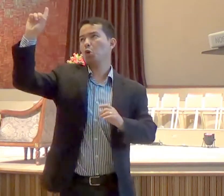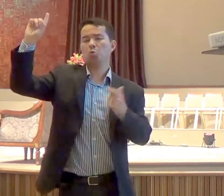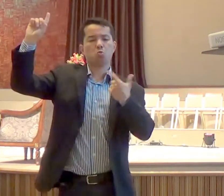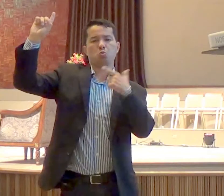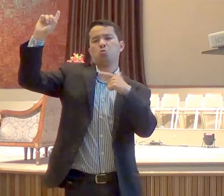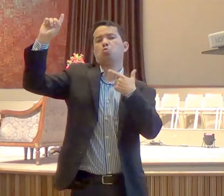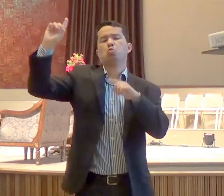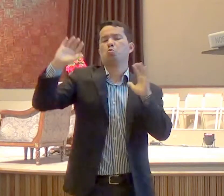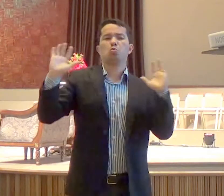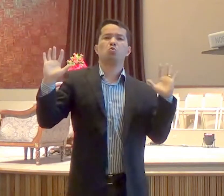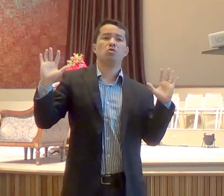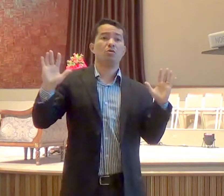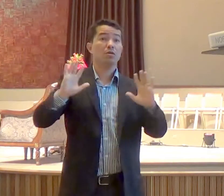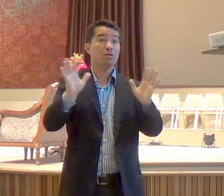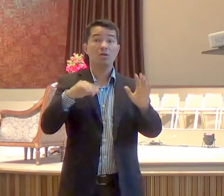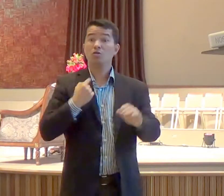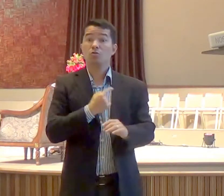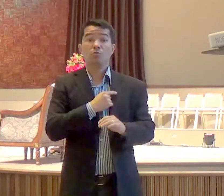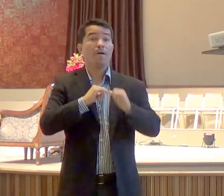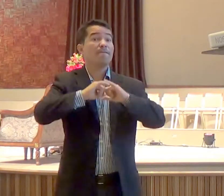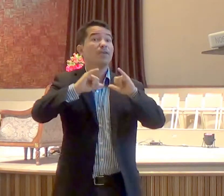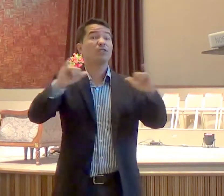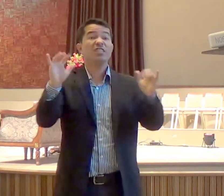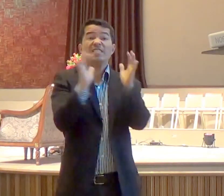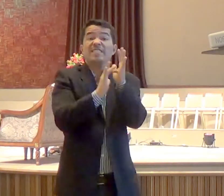nós estamos falando que Jesus censurou a incredulidade de discípulos,